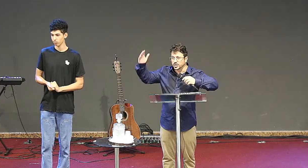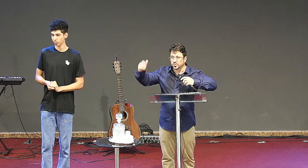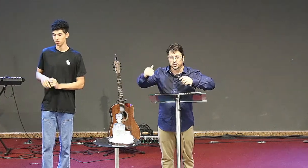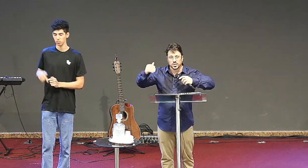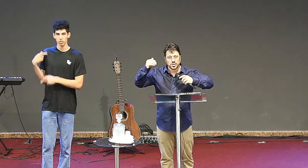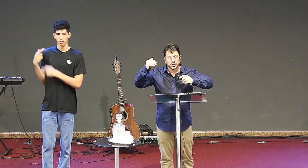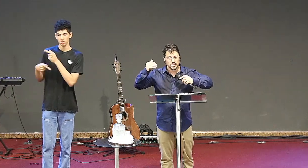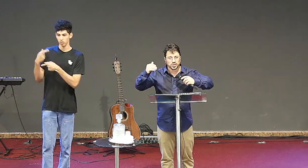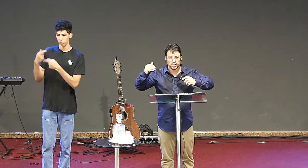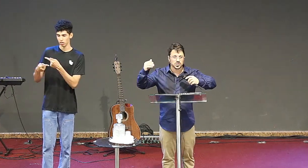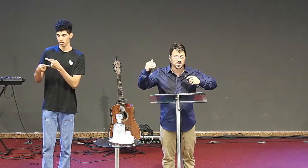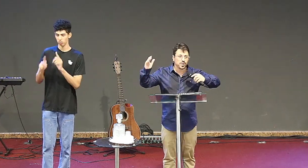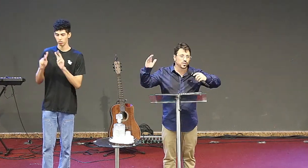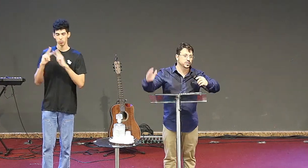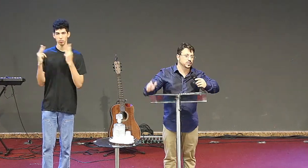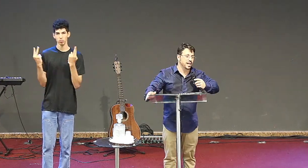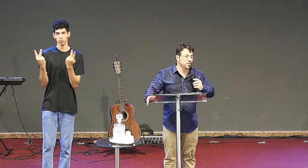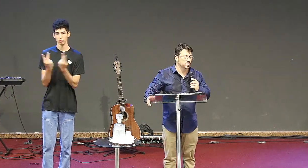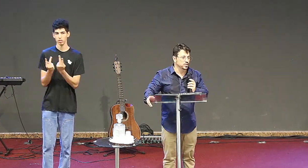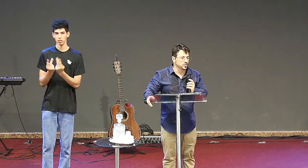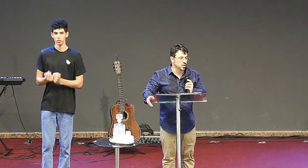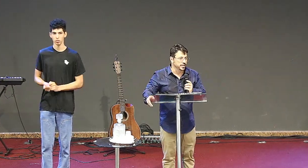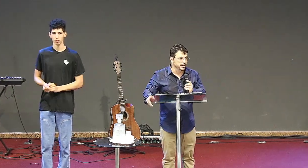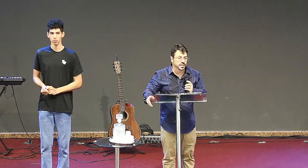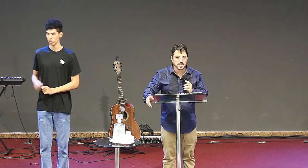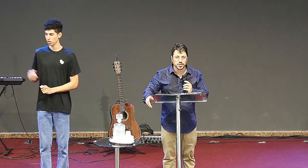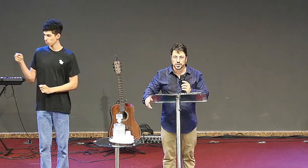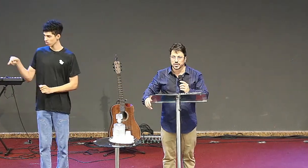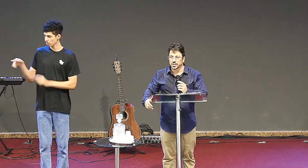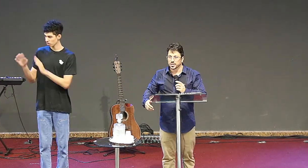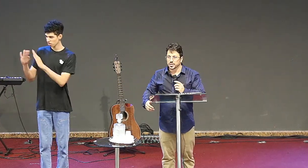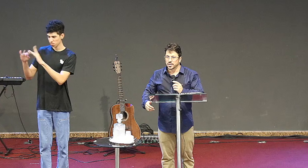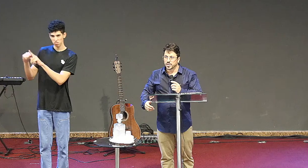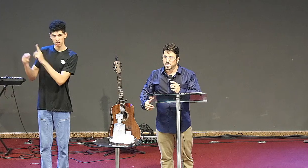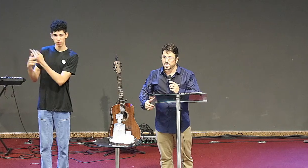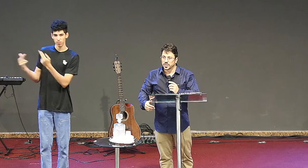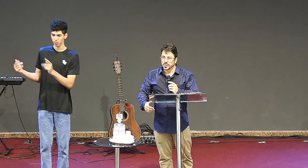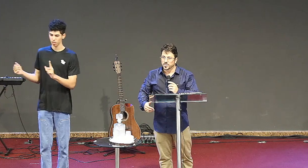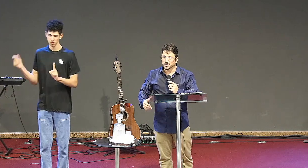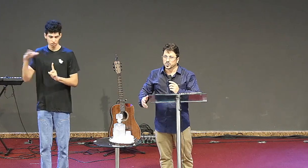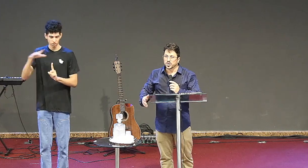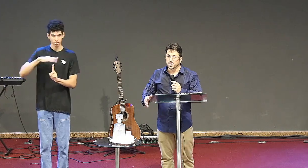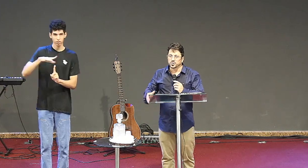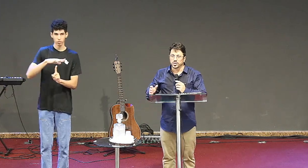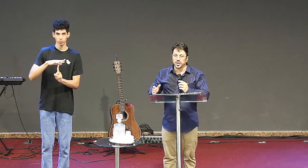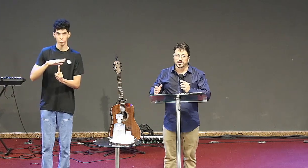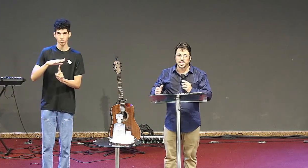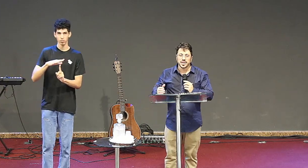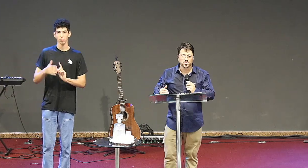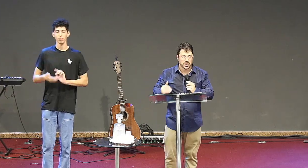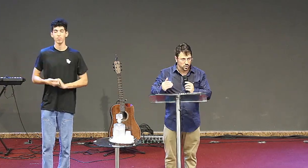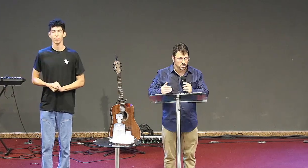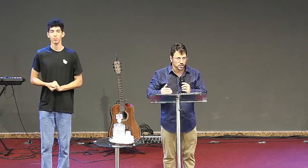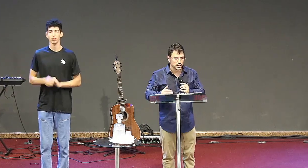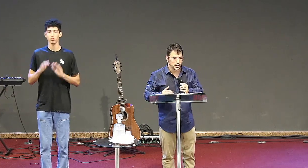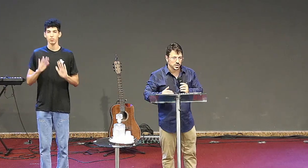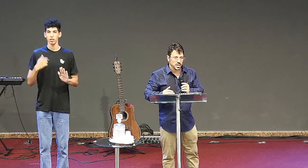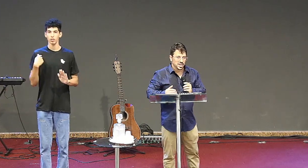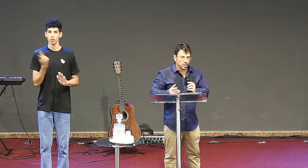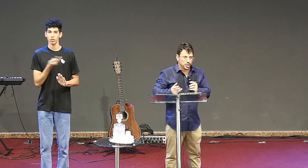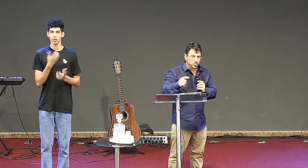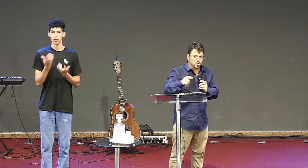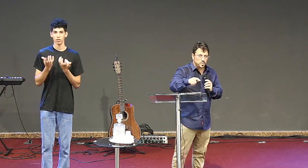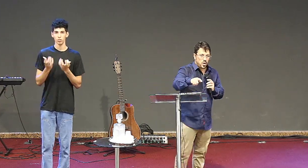modismos de séculos e séculos de história da igreja. Mas, meus irmãos, o que nós queremos é que um dia,